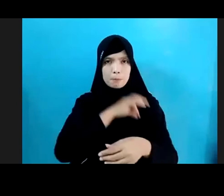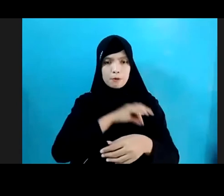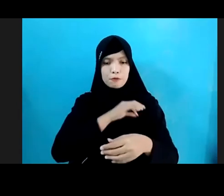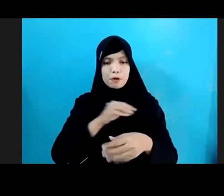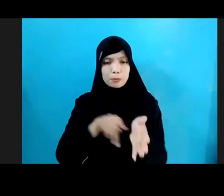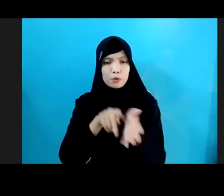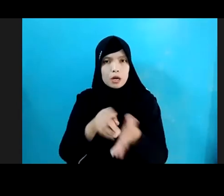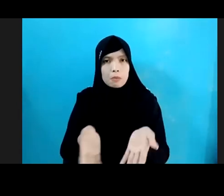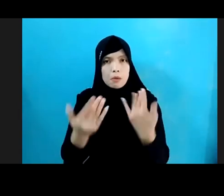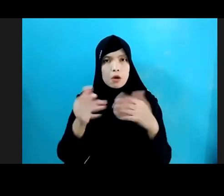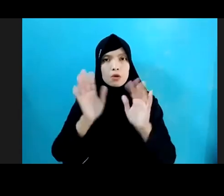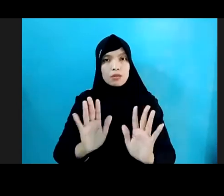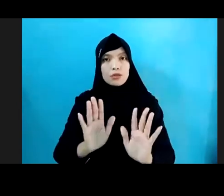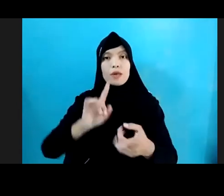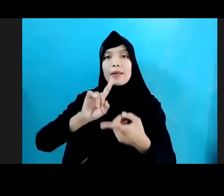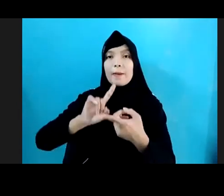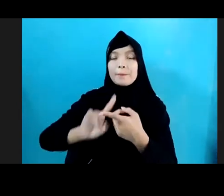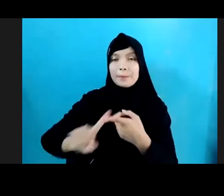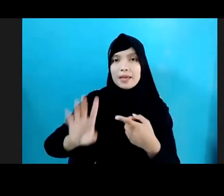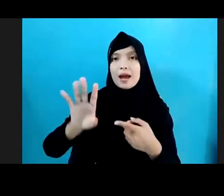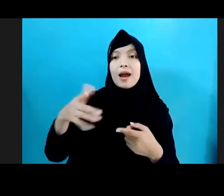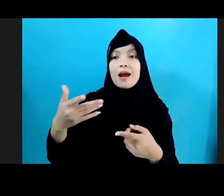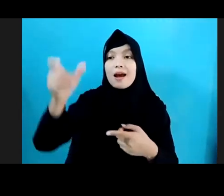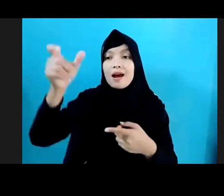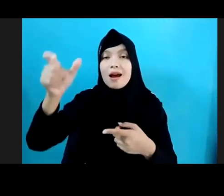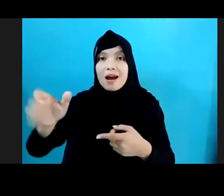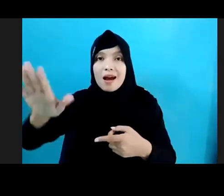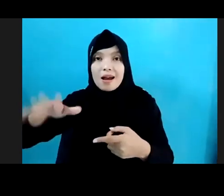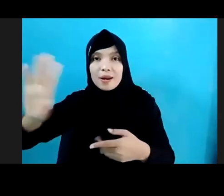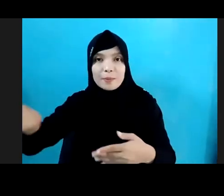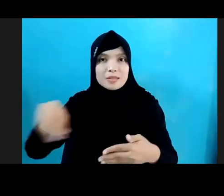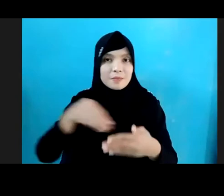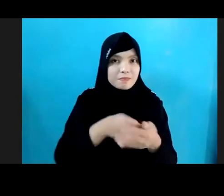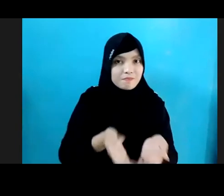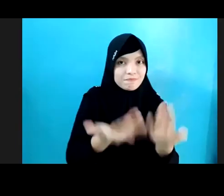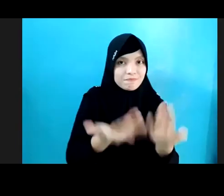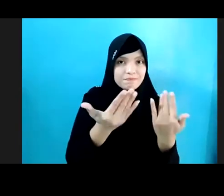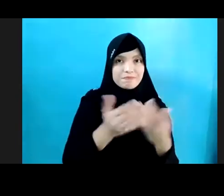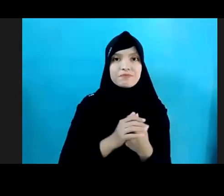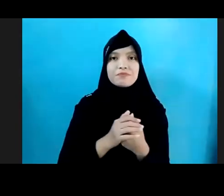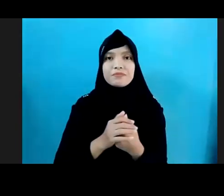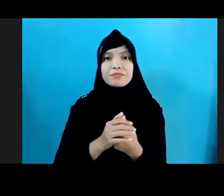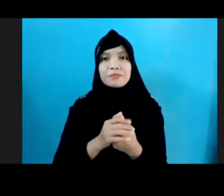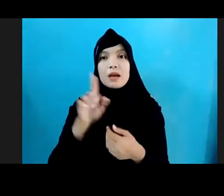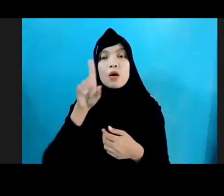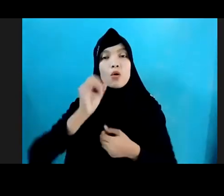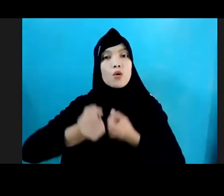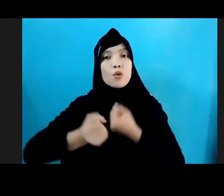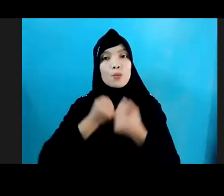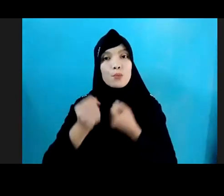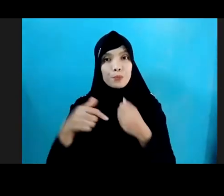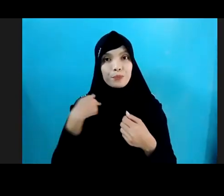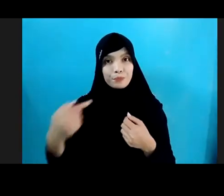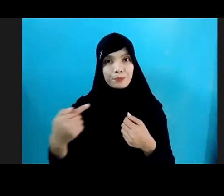Tetapi Sebagai Seorang Yang Dapat Berkontribusi Dalam Pembangunan Salah Satu Upaya Yang Kami Lakukan